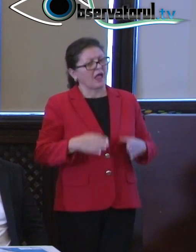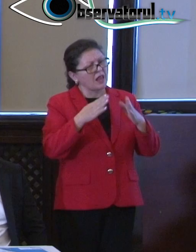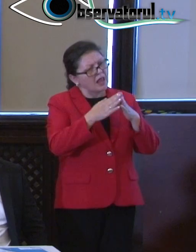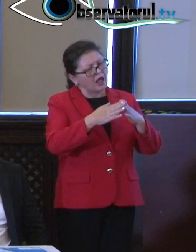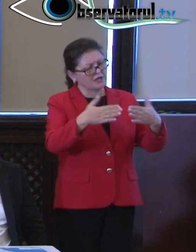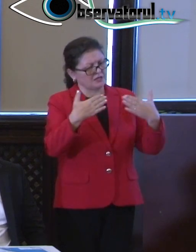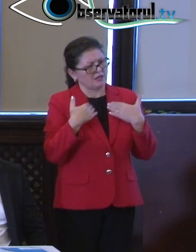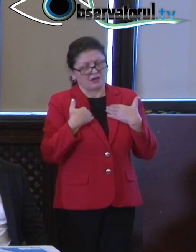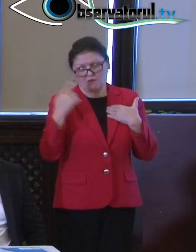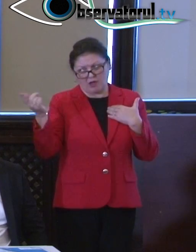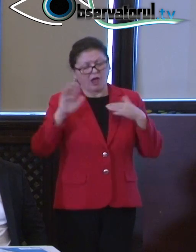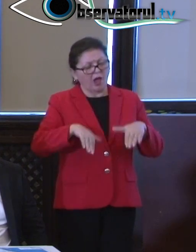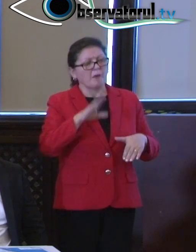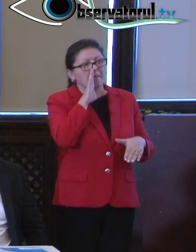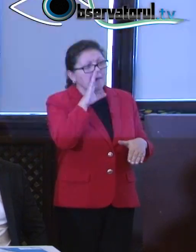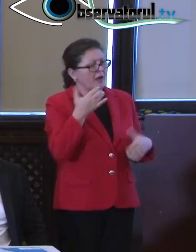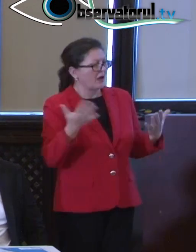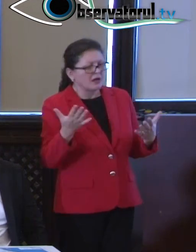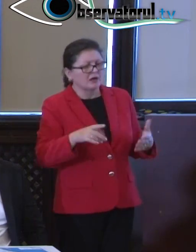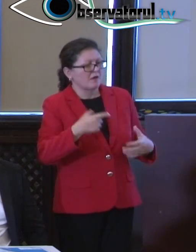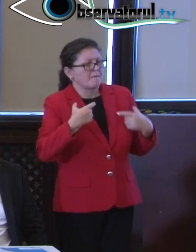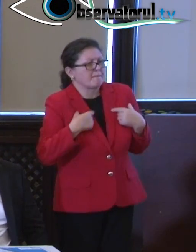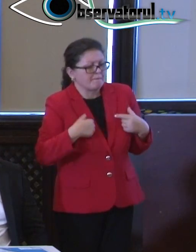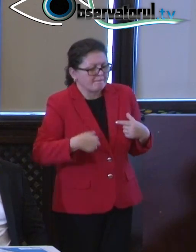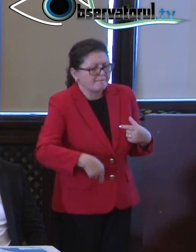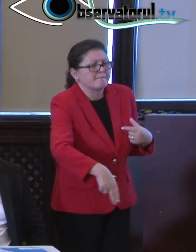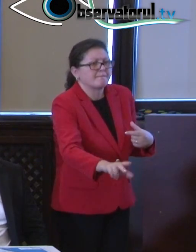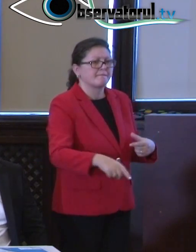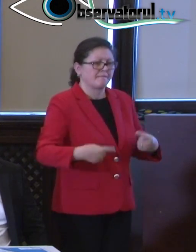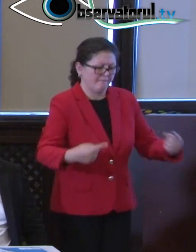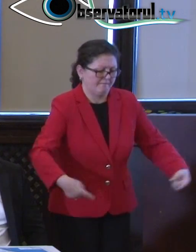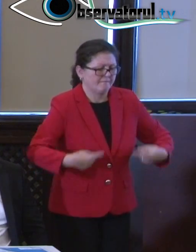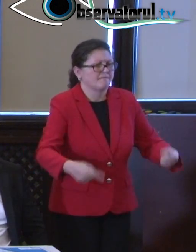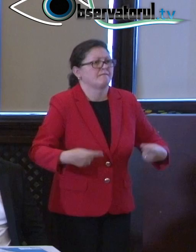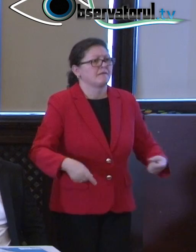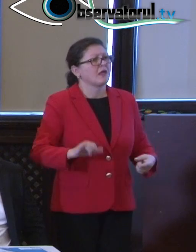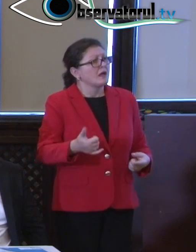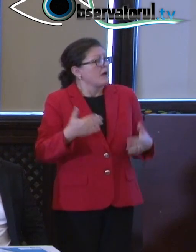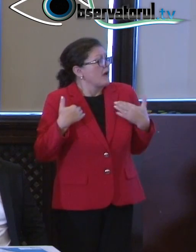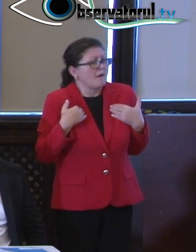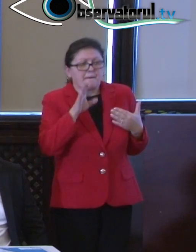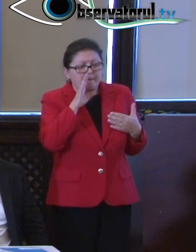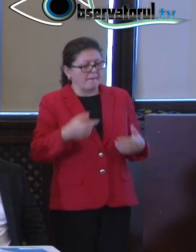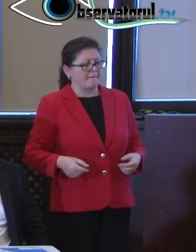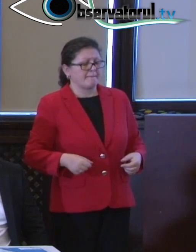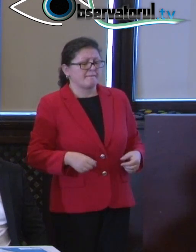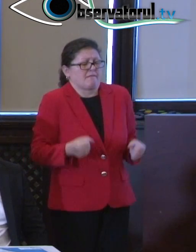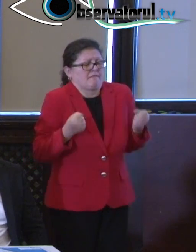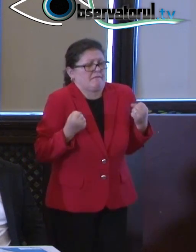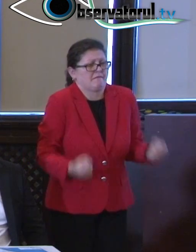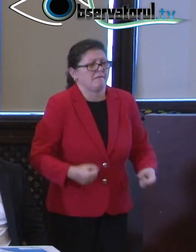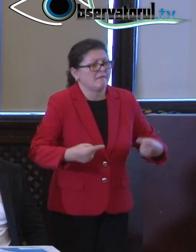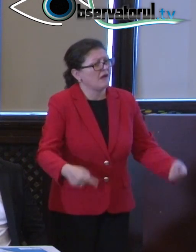nu poate merge și care poate să se deplaseze doar cu căruciorul și la rândul meu a trebuit să mă mișc câteva luni de zile cu